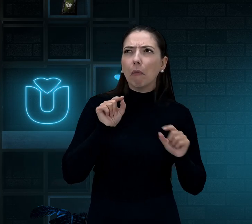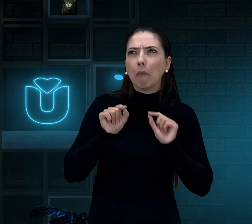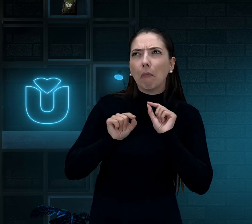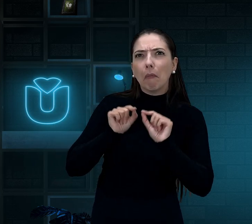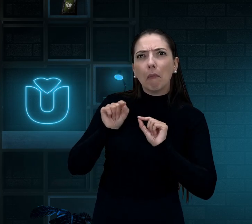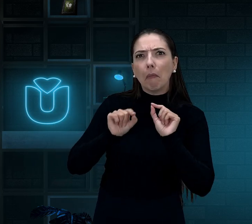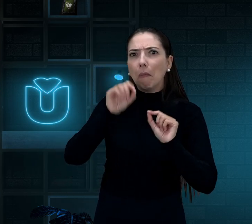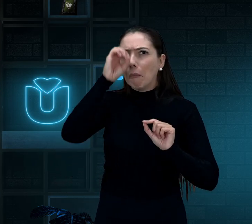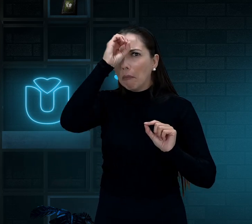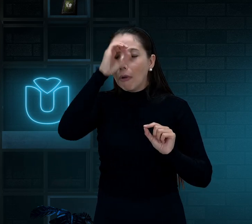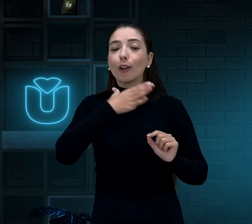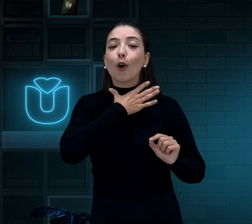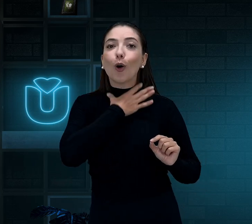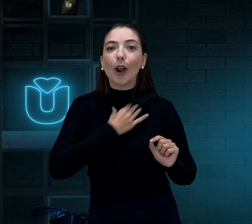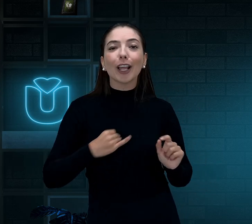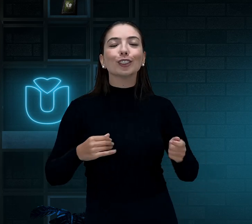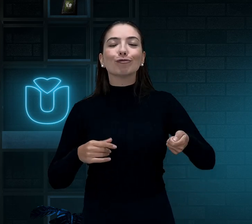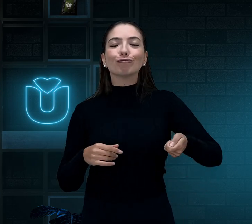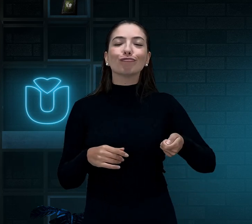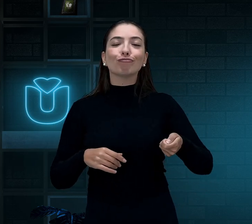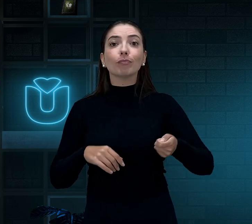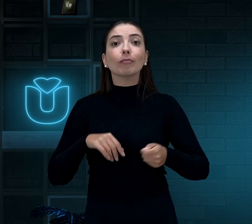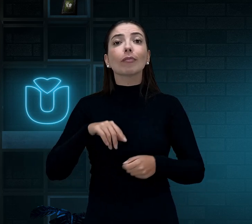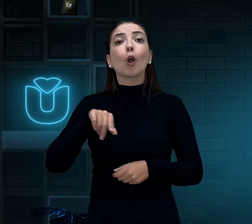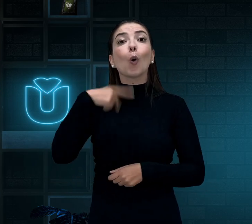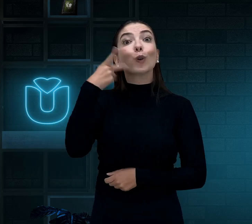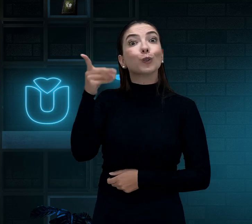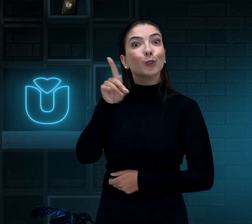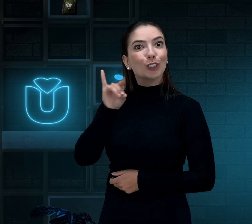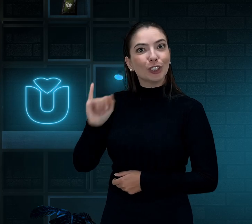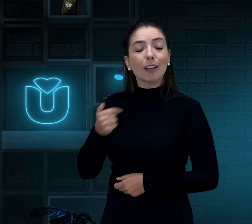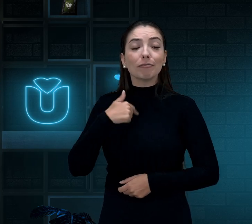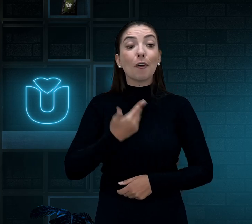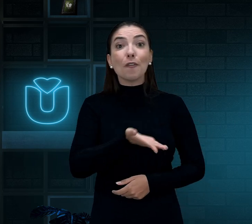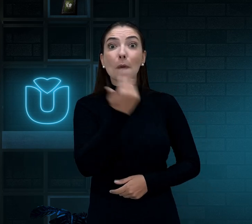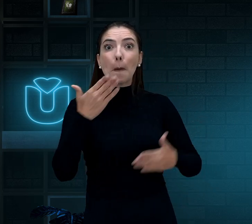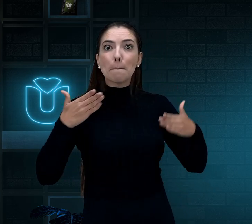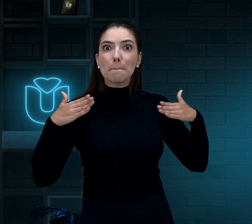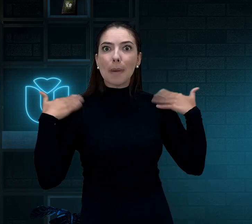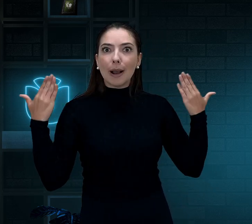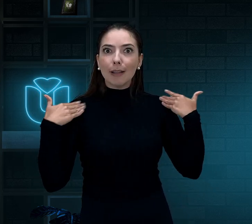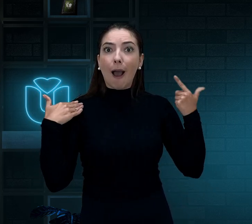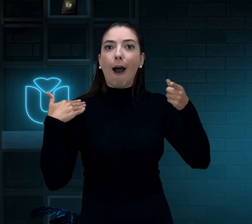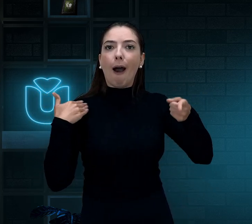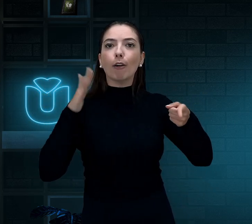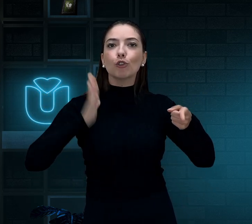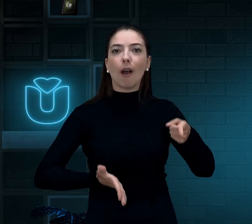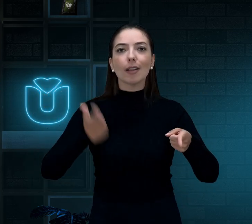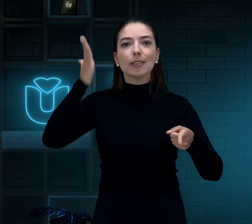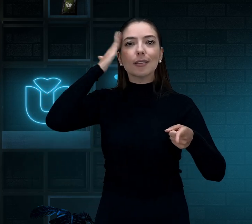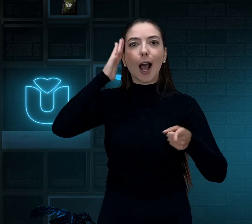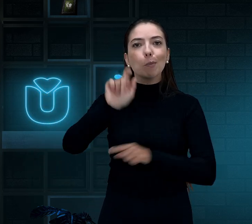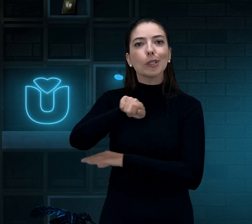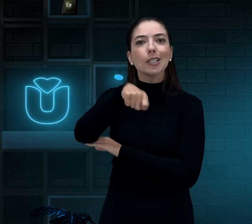e mostrava o colete. Aí, um dia, eu fiz o sinal de passear, eles já entenderam,